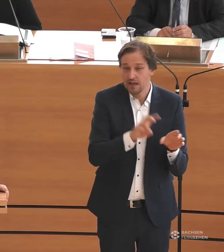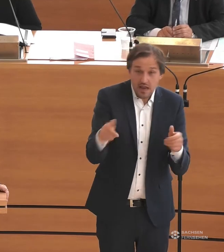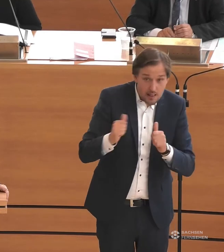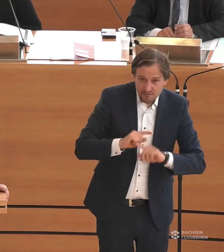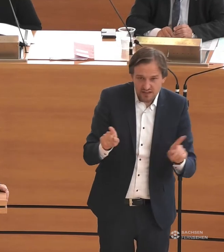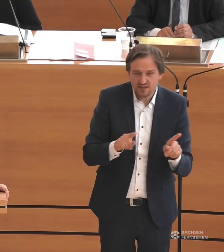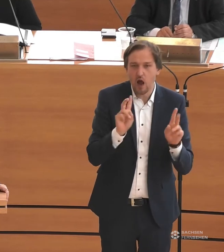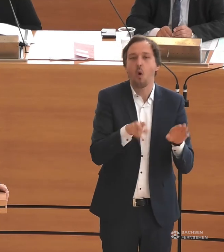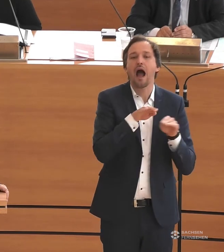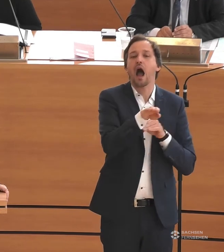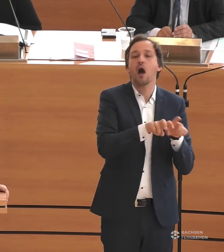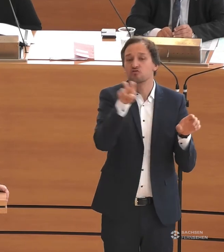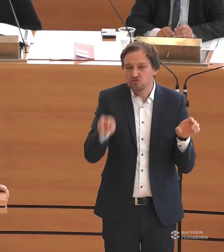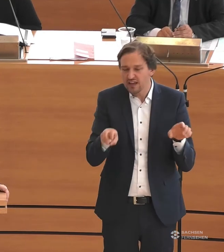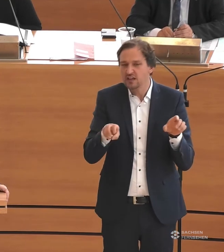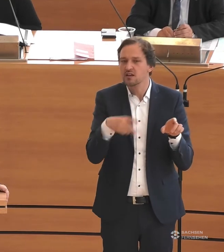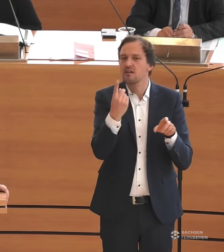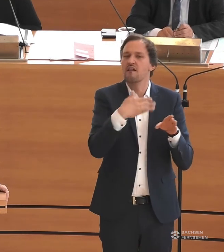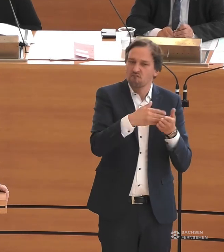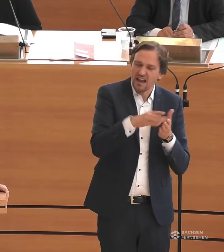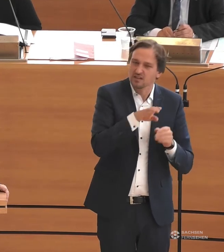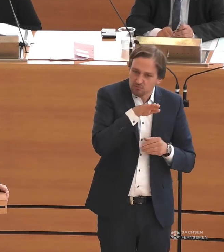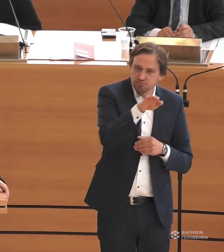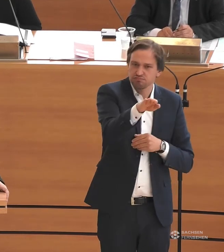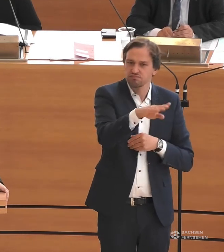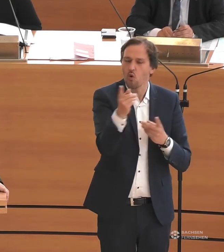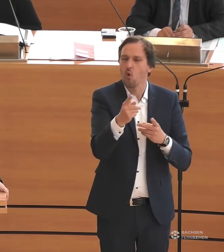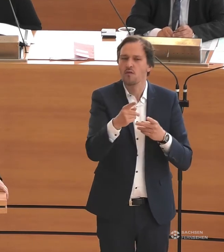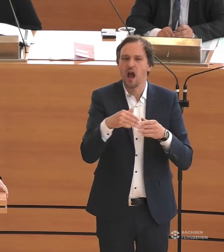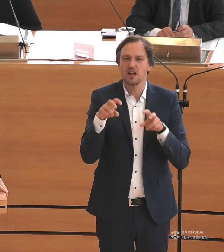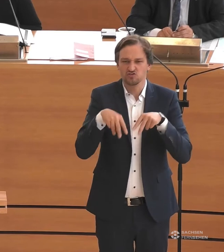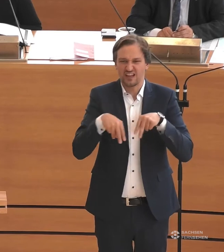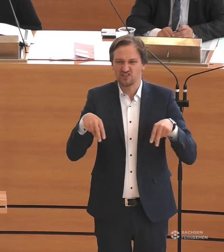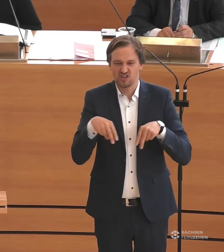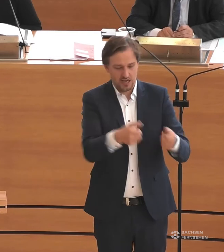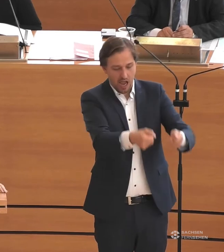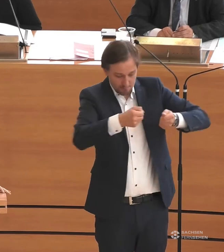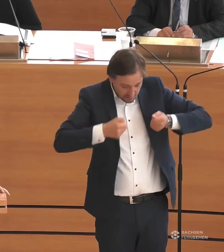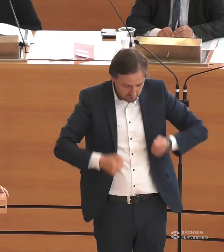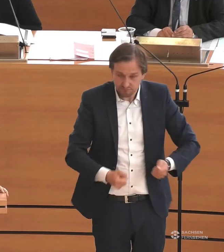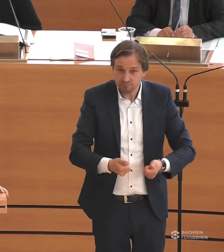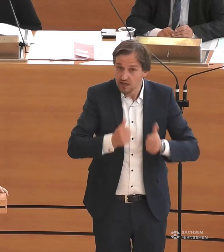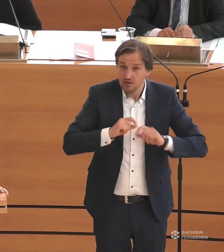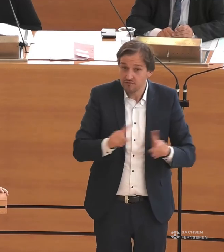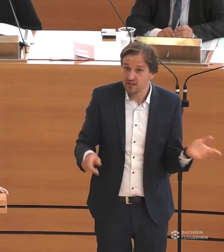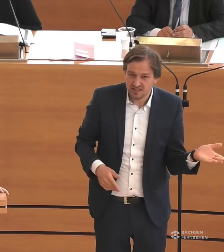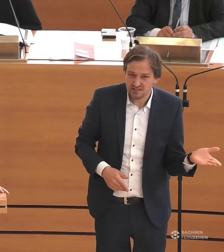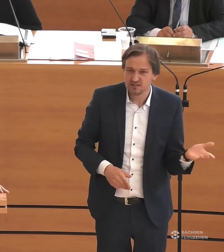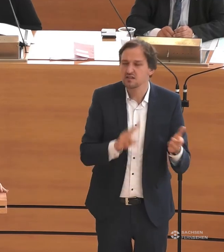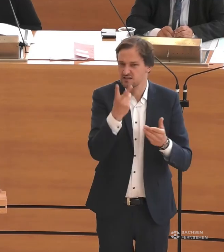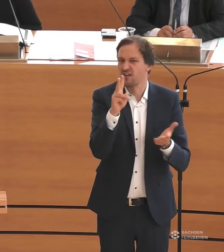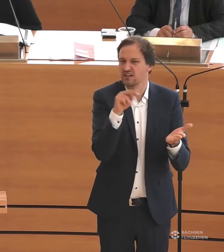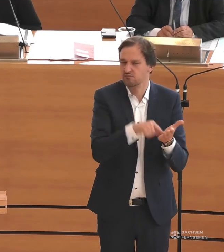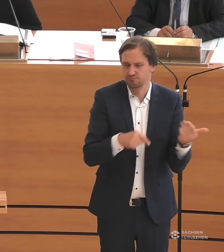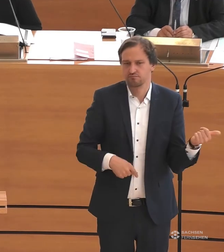dass der Fahrer einfach weiterfährt oder Fahrgäste keinen Platz machen für die Rampe. Zitat Ende. Und das zweite Zitat dazu habe ich ausgewählt, weil